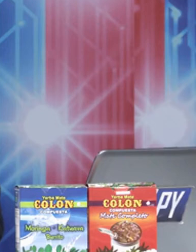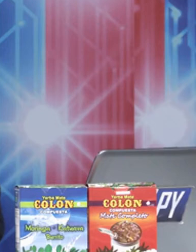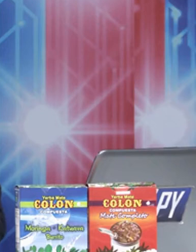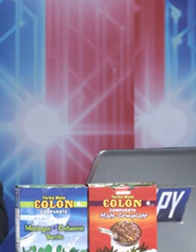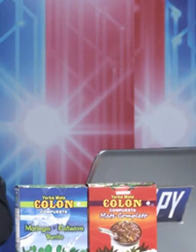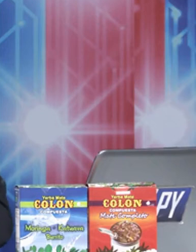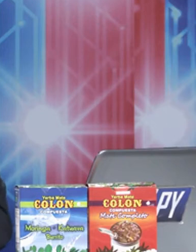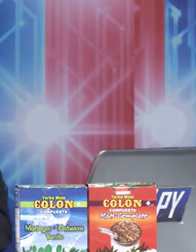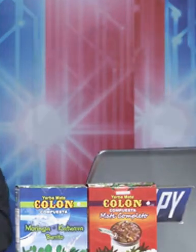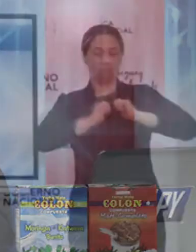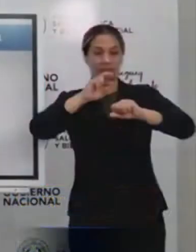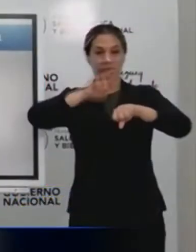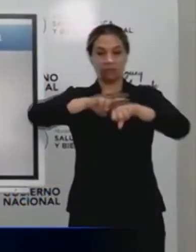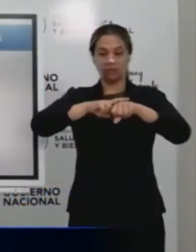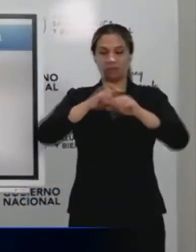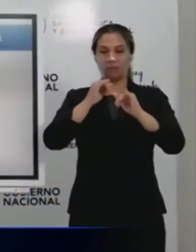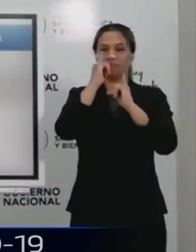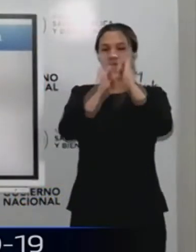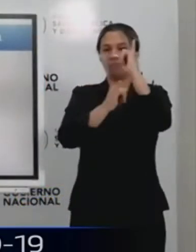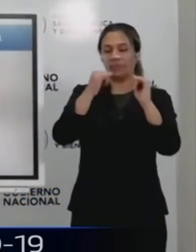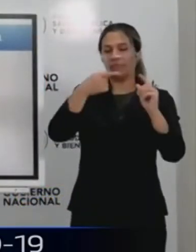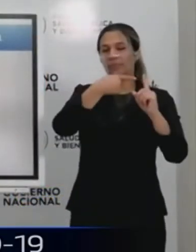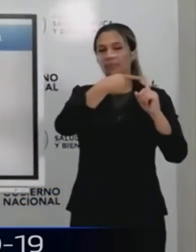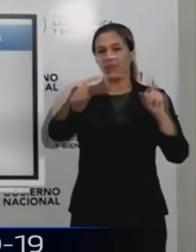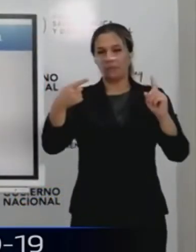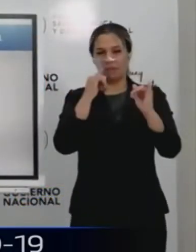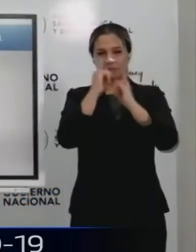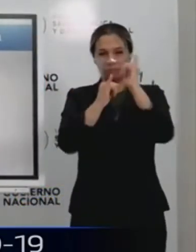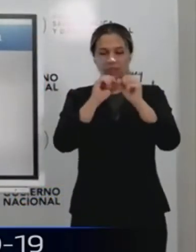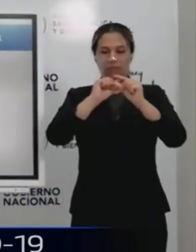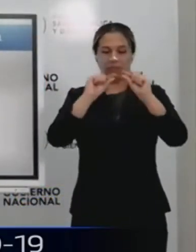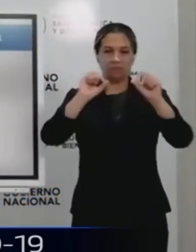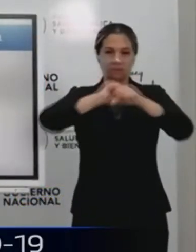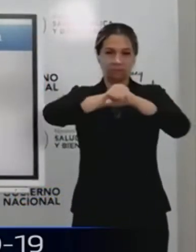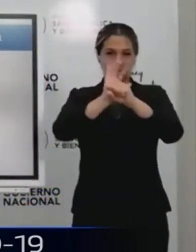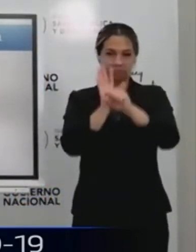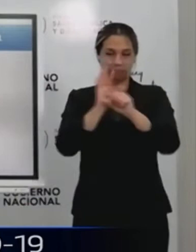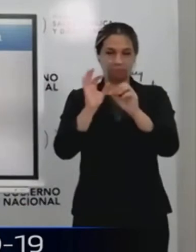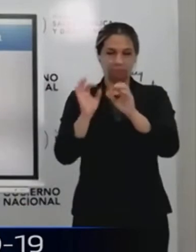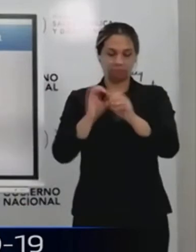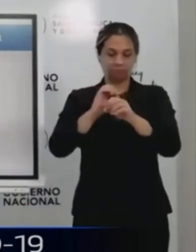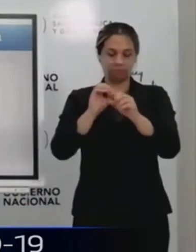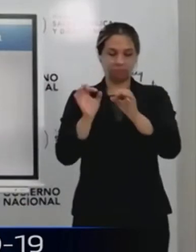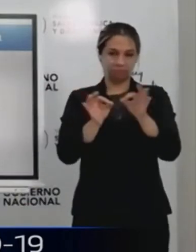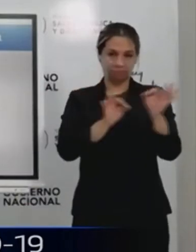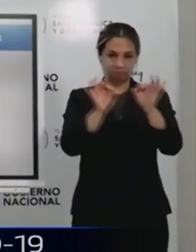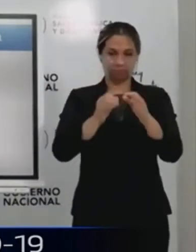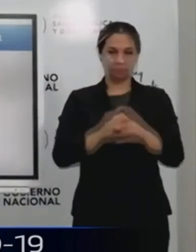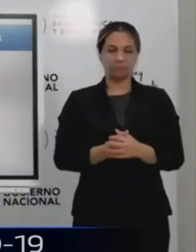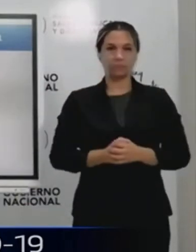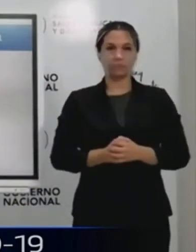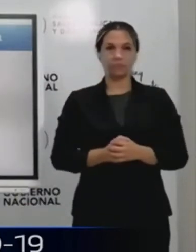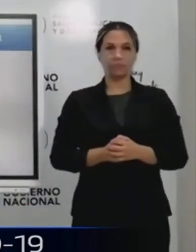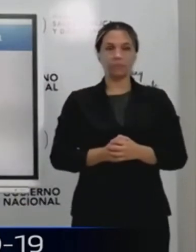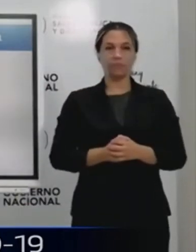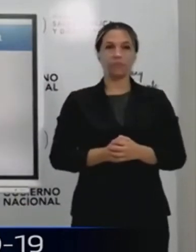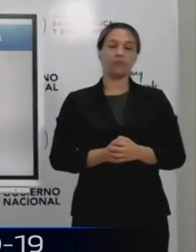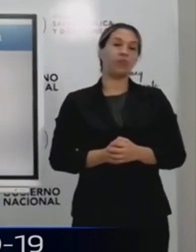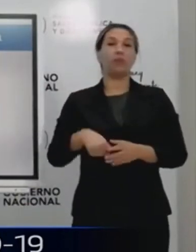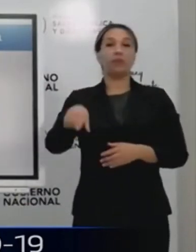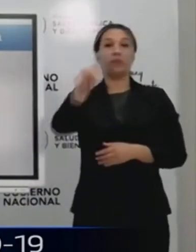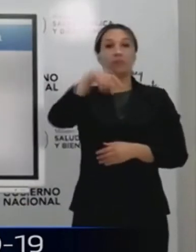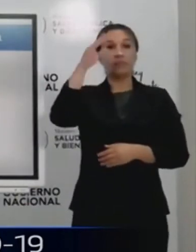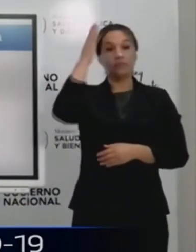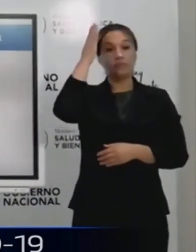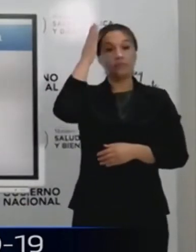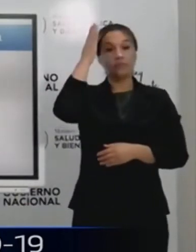Hoy vamos ya al contacto directo de la conferencia de prensa semanal del Ministerio de Salud Pública. Esta vez el encargado de hacerla es el doctor Guillermo Sequera, director de Vigilancia de